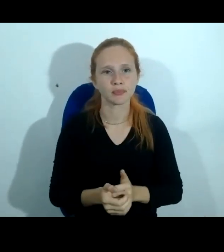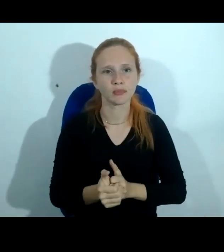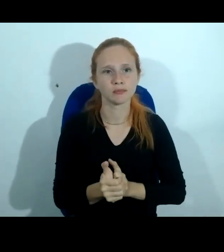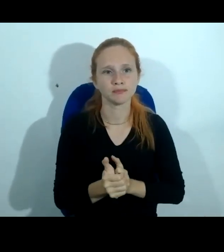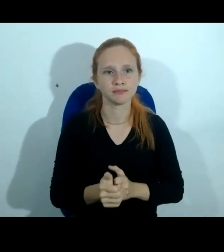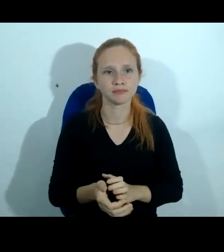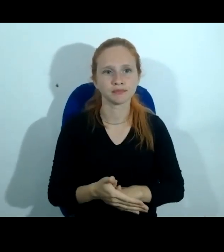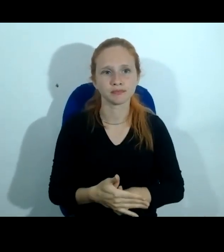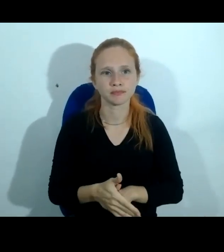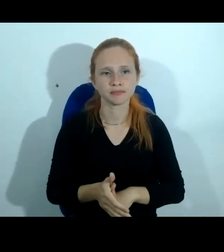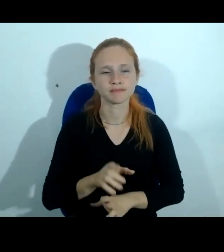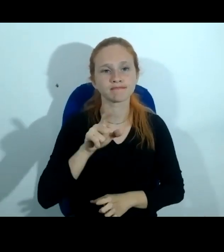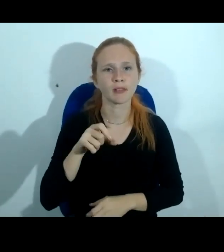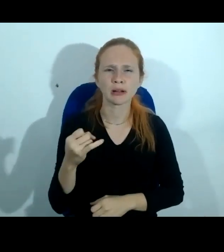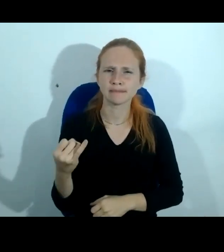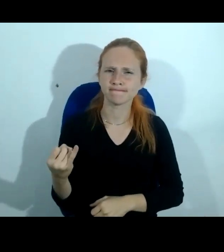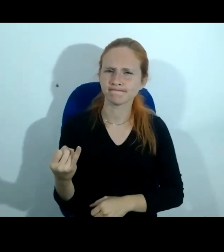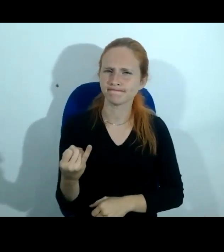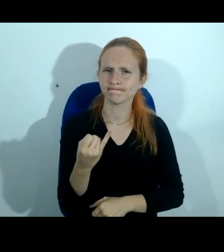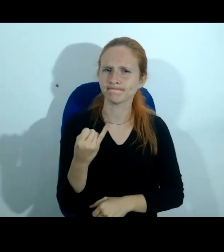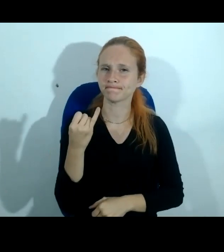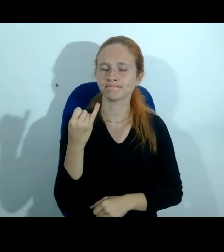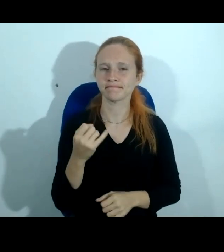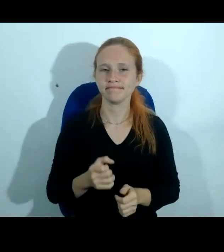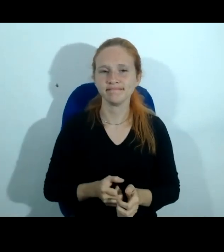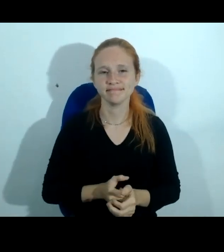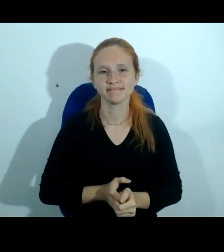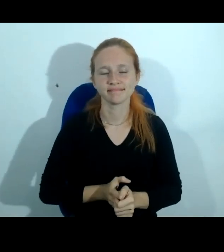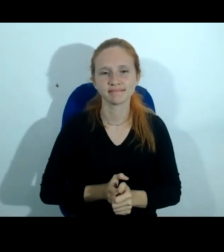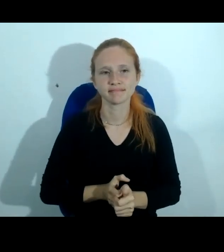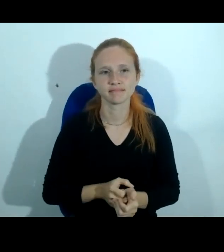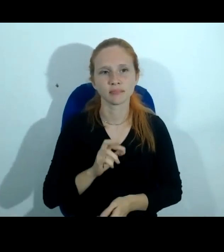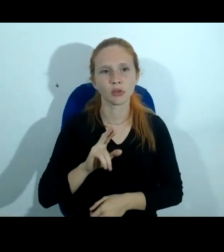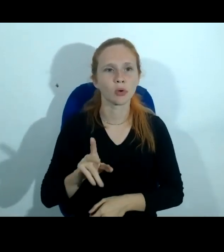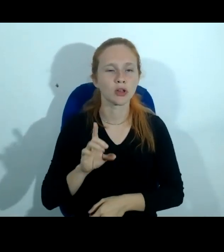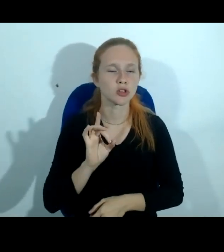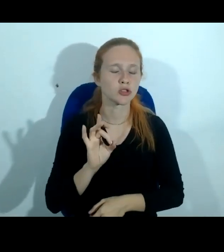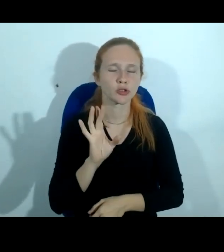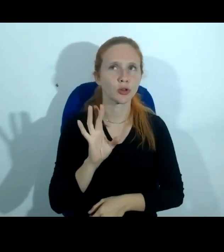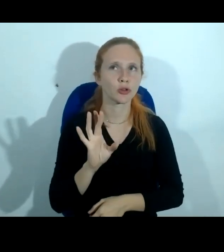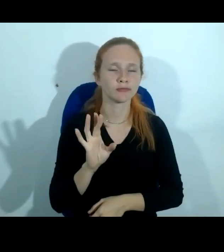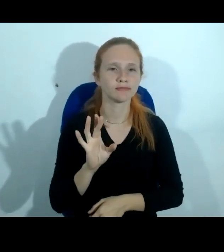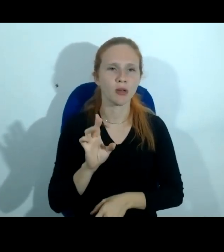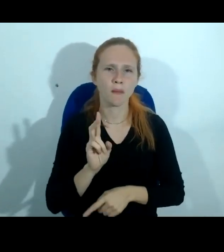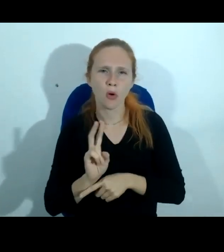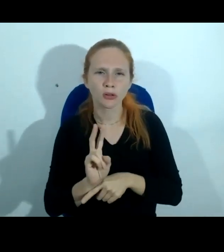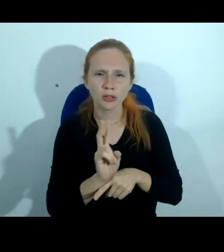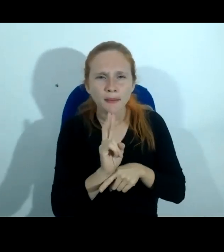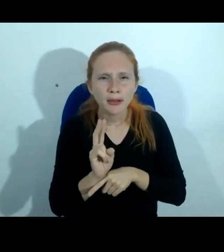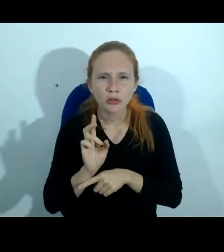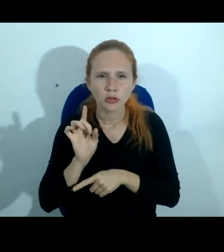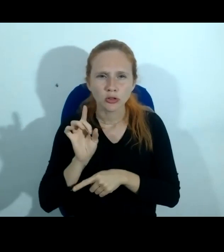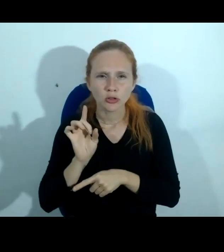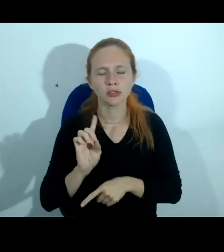importância gigante não só da nossa parte da parte de monitoramento como da parte de